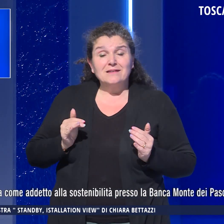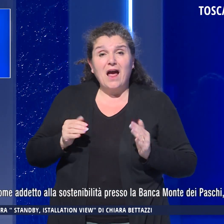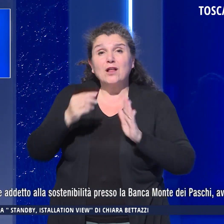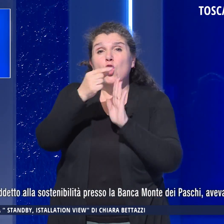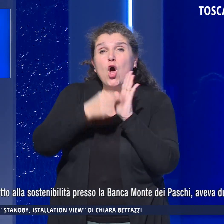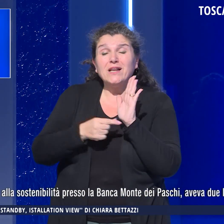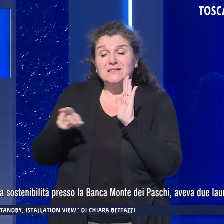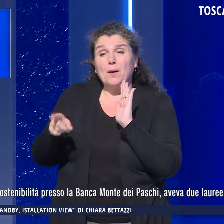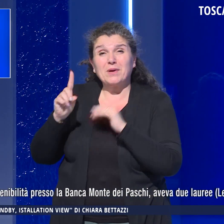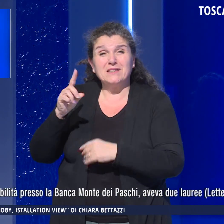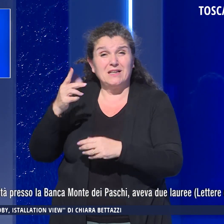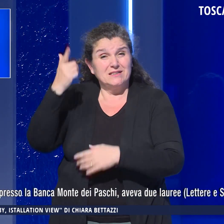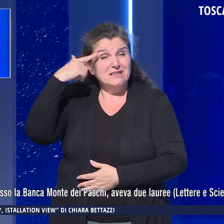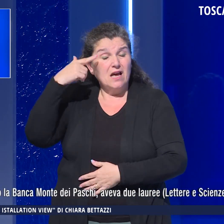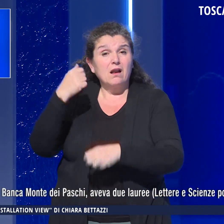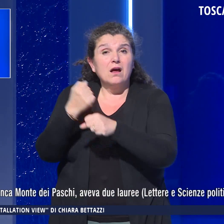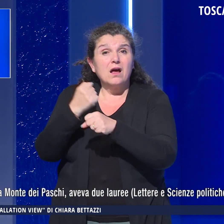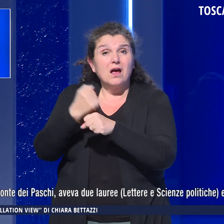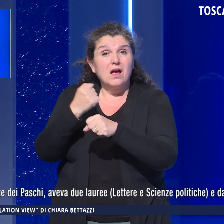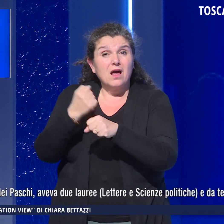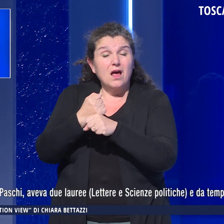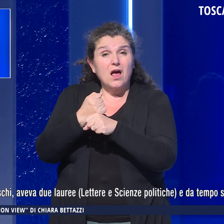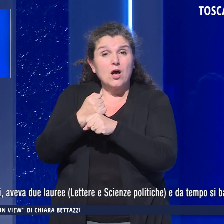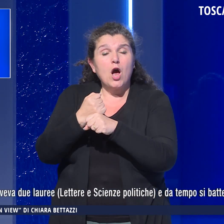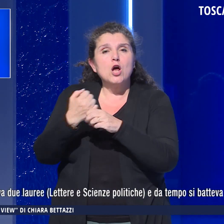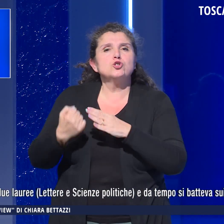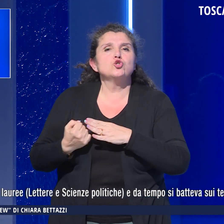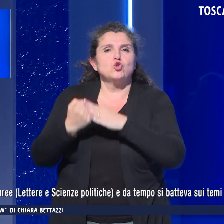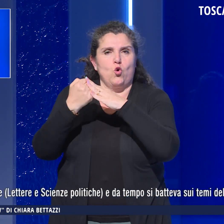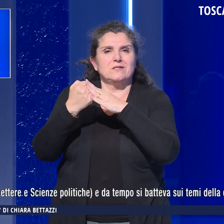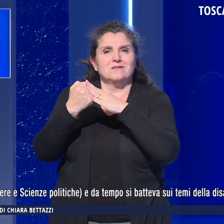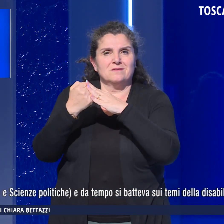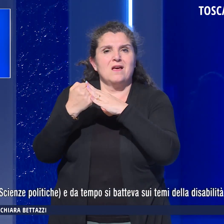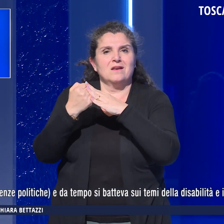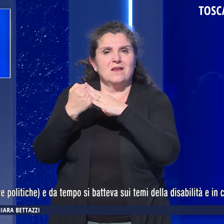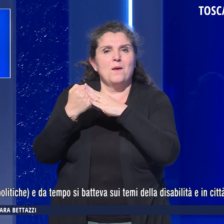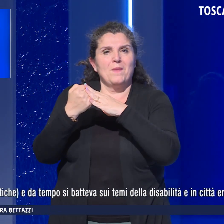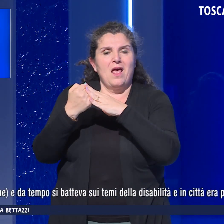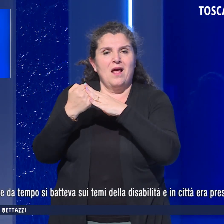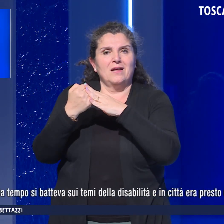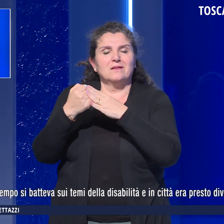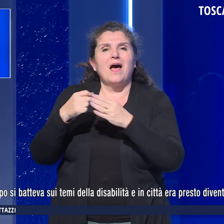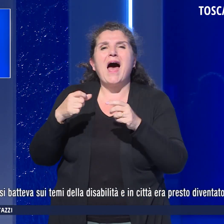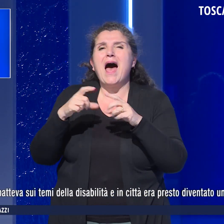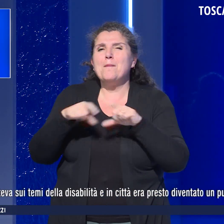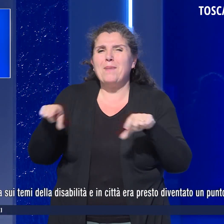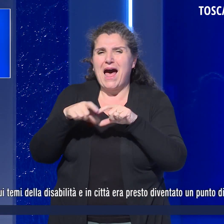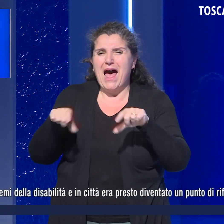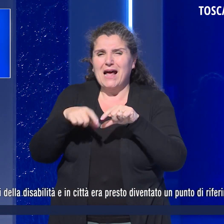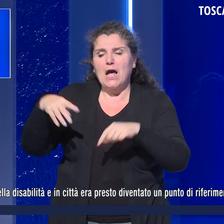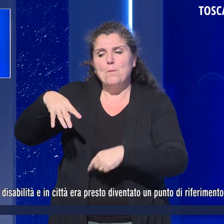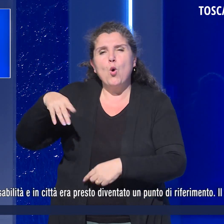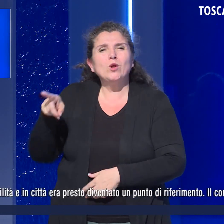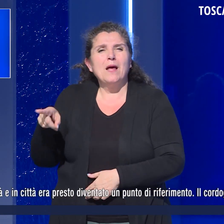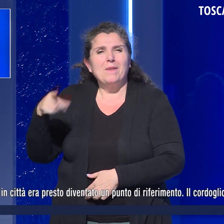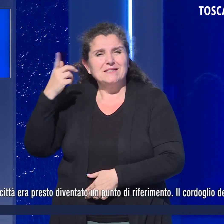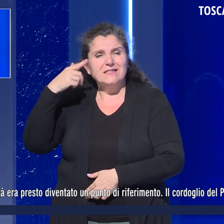a Siena e lavorava, come ha detto, alla sostenibilità presso la banca Monte dei Paschi. Aveva